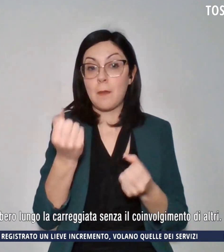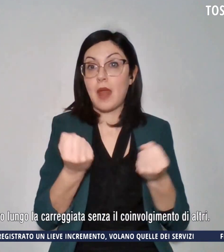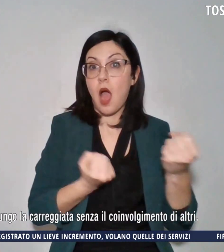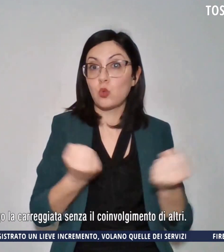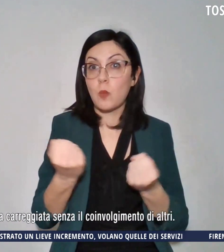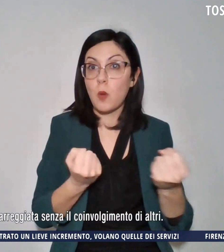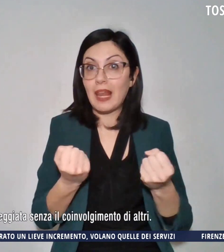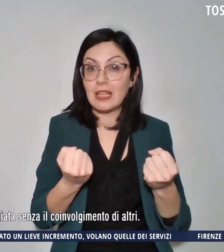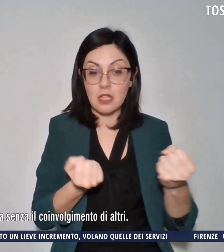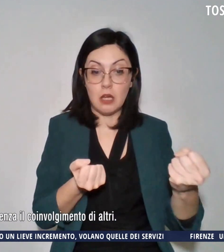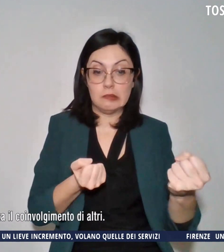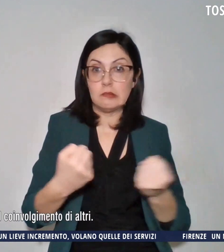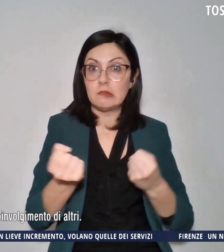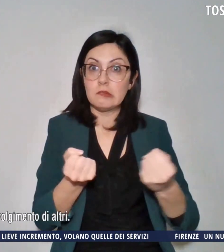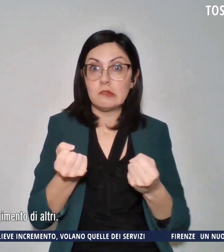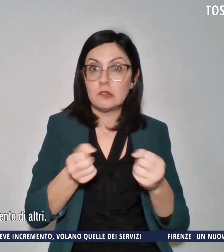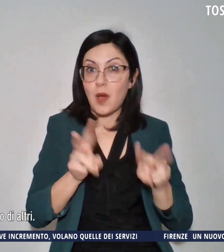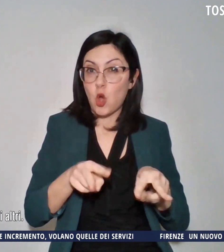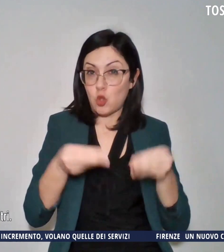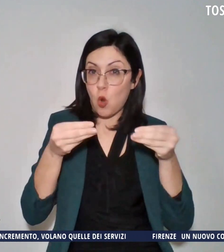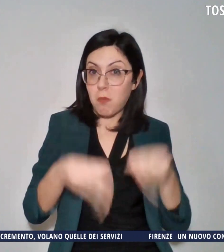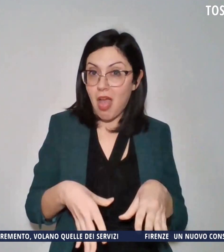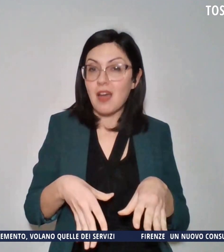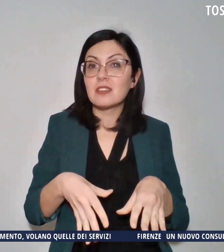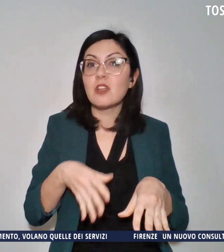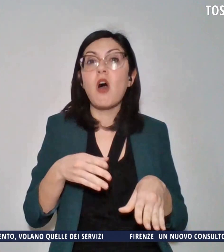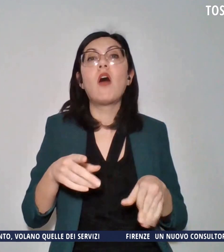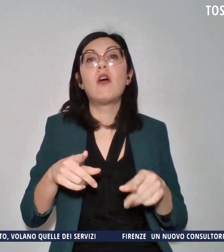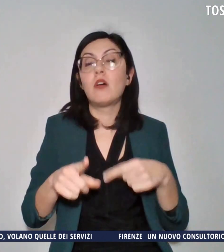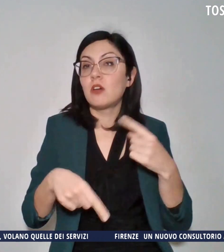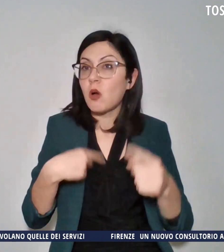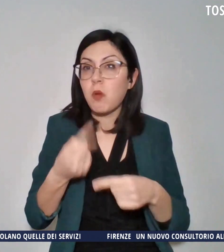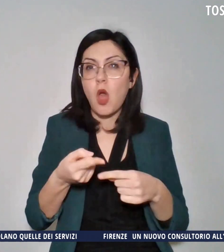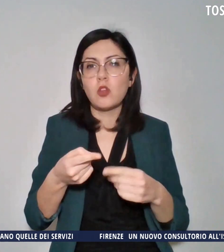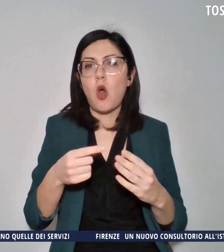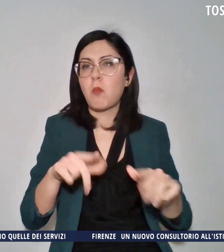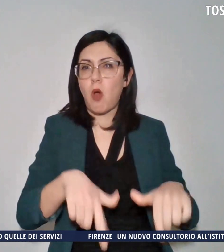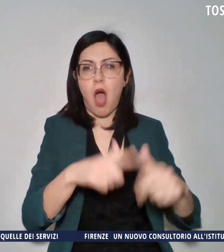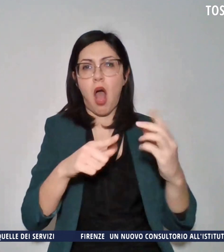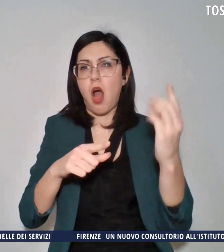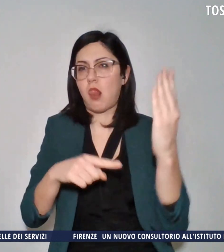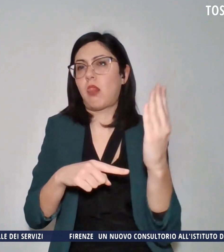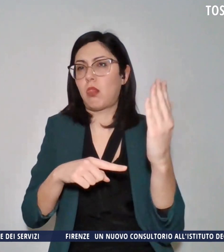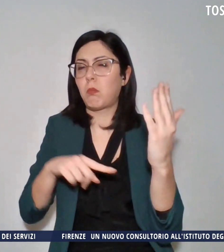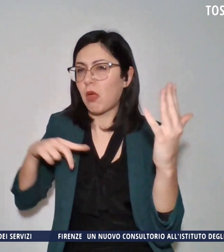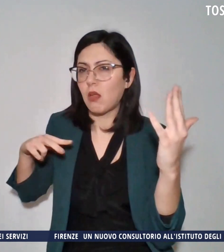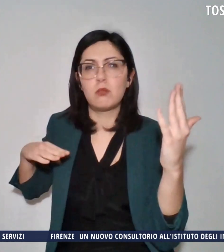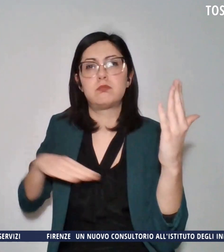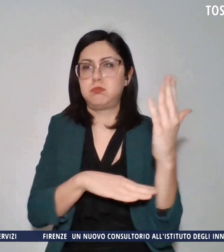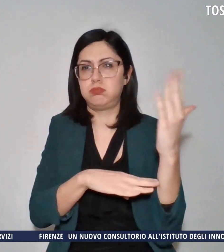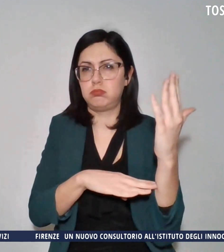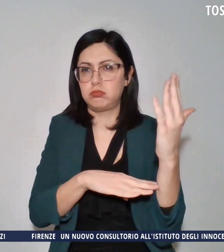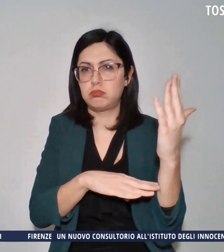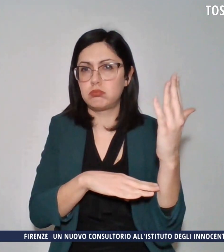il controllo del veicolo andando a sbattere contro un albero lungo la carreggiata, senza però